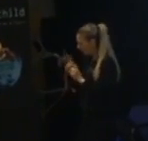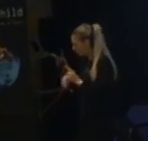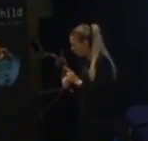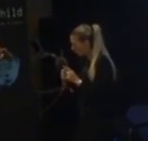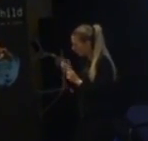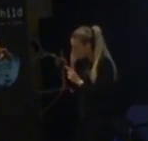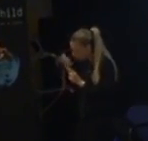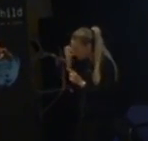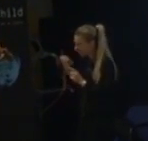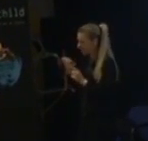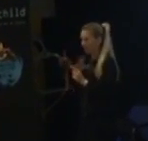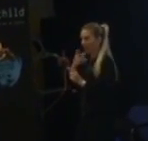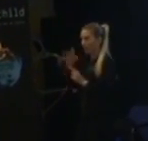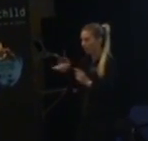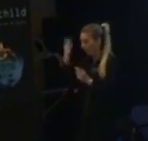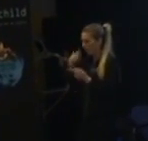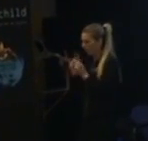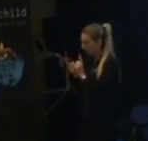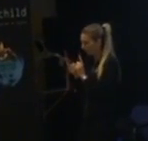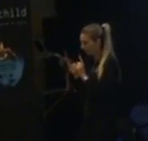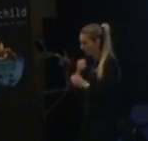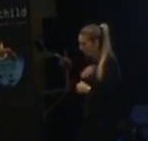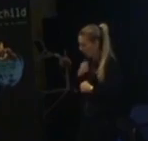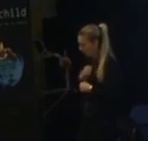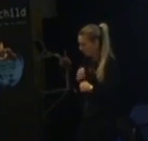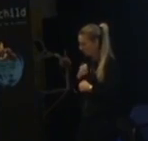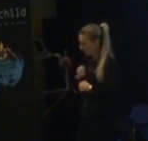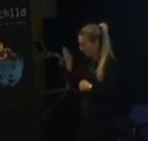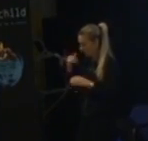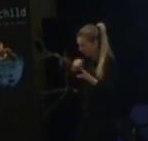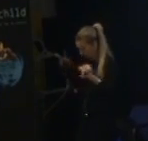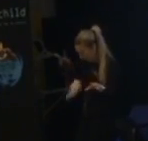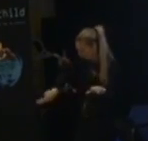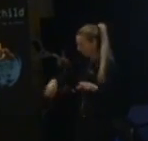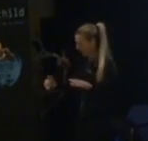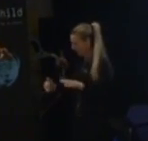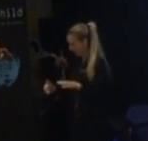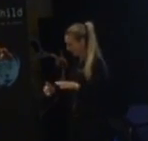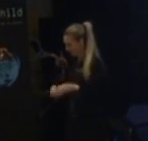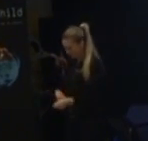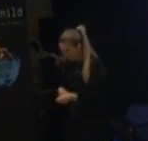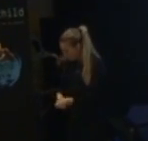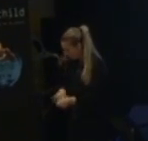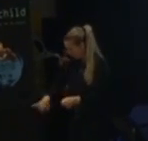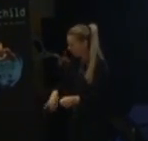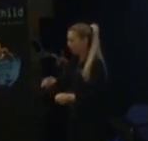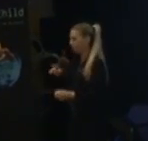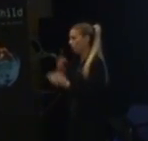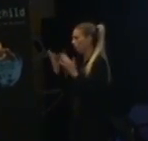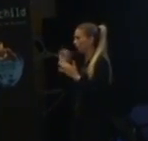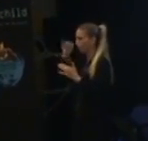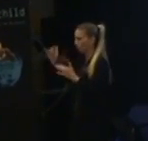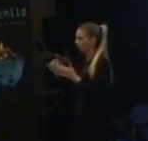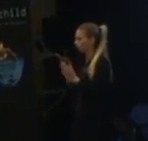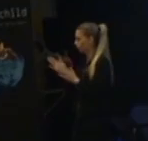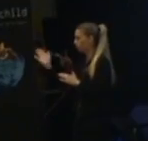gråta i värsta fall i den åldern. För att mars är ju inte inne i dammsugaren. Och det mår de ju inte bra av. det vet några att de inte gör. Mycket historier. Sanningen är påhitt